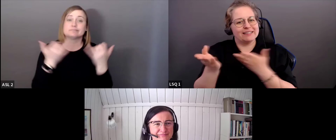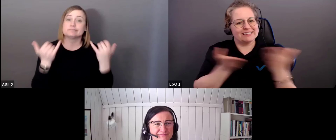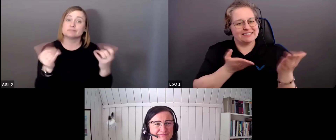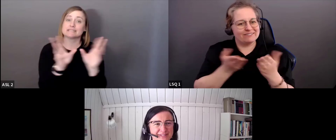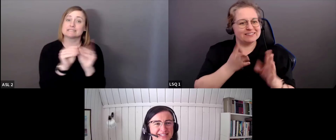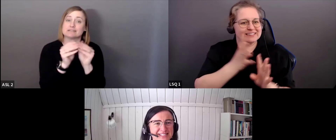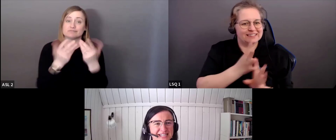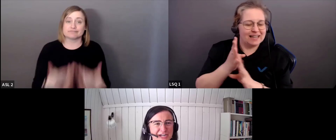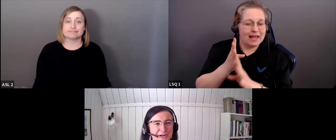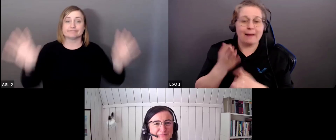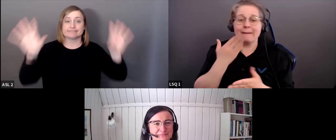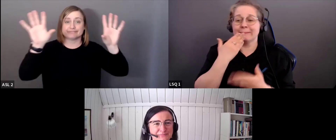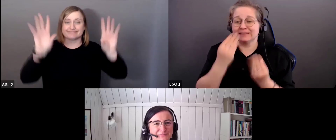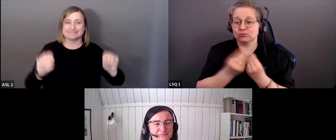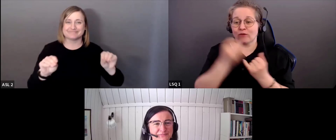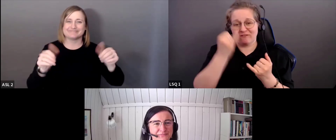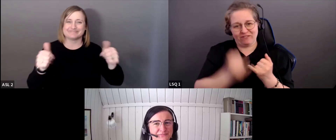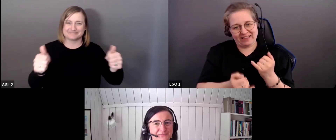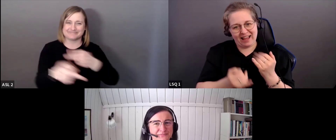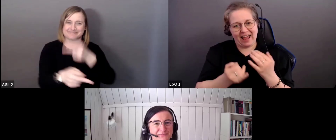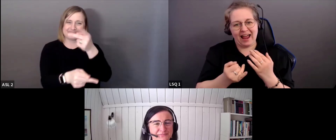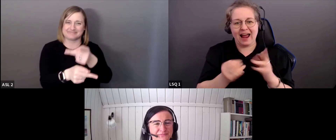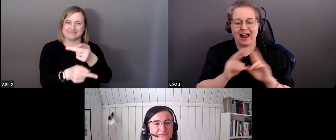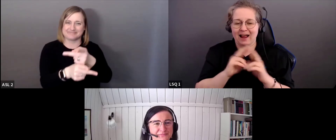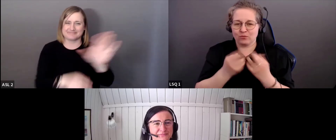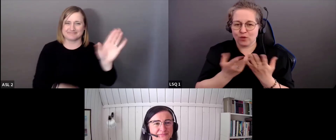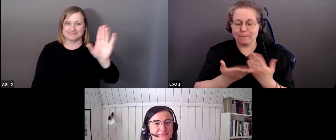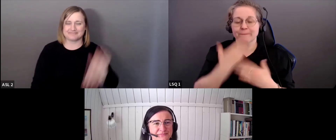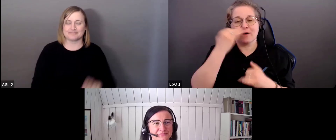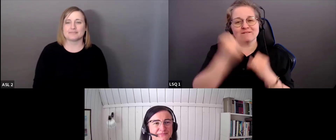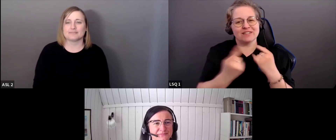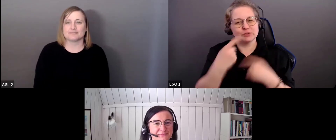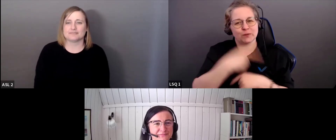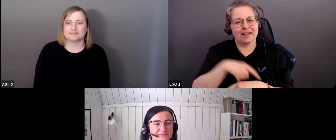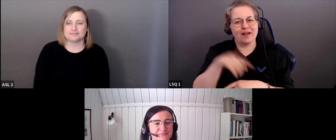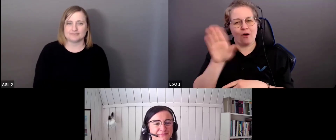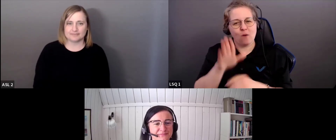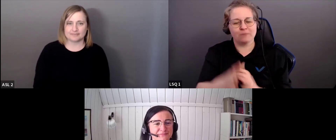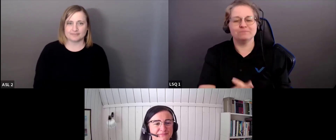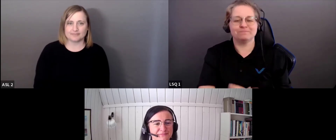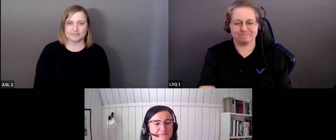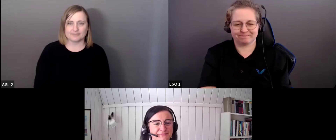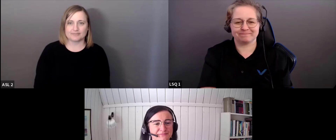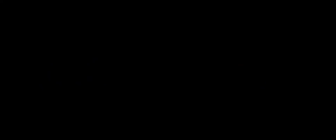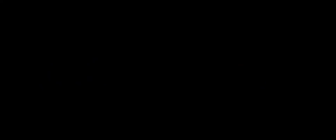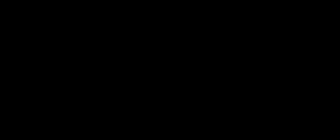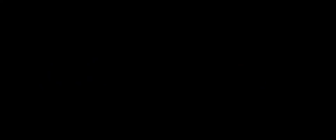Nous sommes arrivés à la fin de la séance d'aujourd'hui. Bonne fin de journée. Sous-titrage-Canada Merci. Merci.